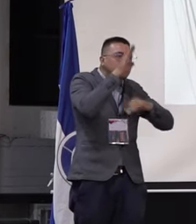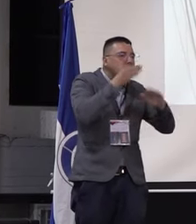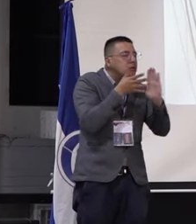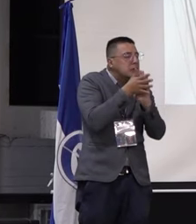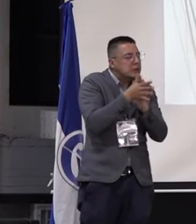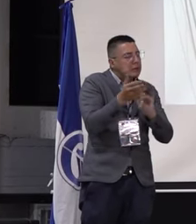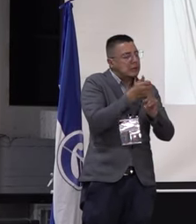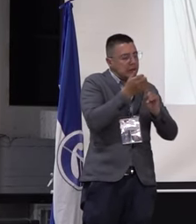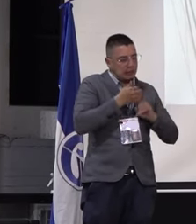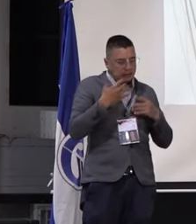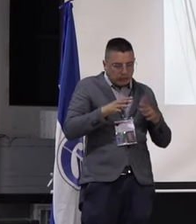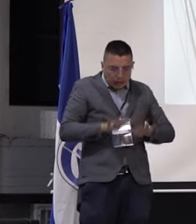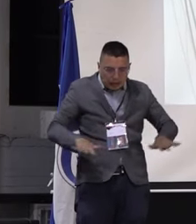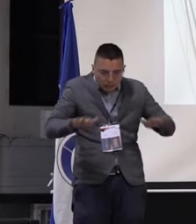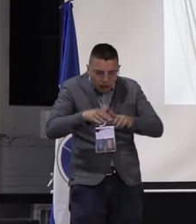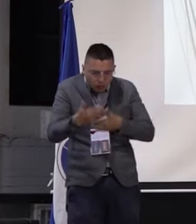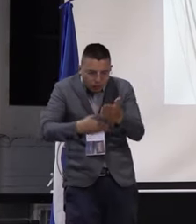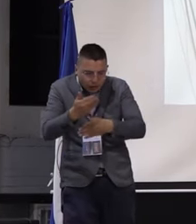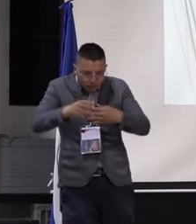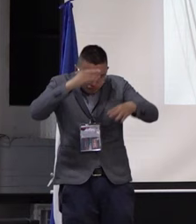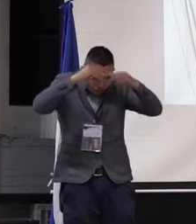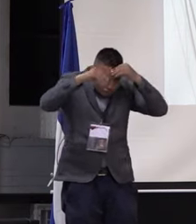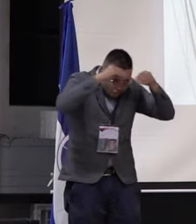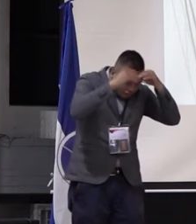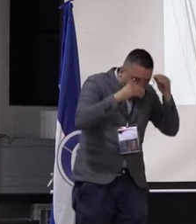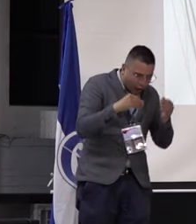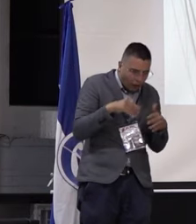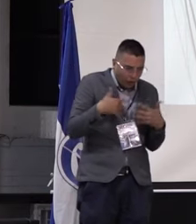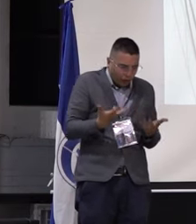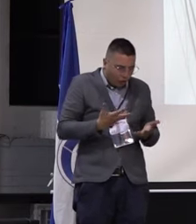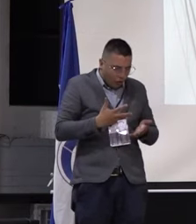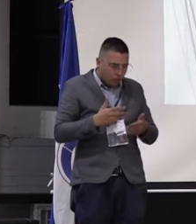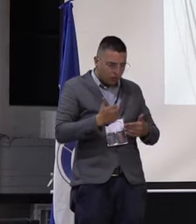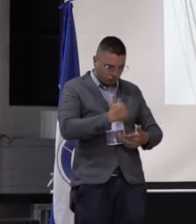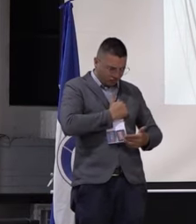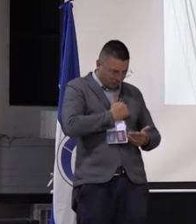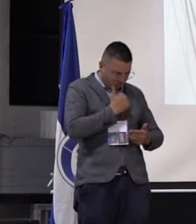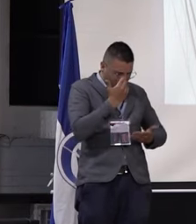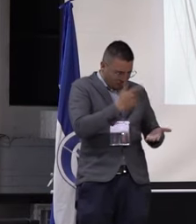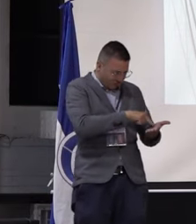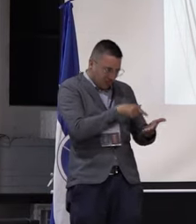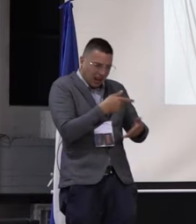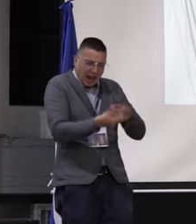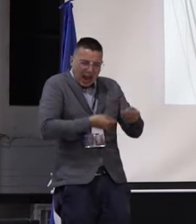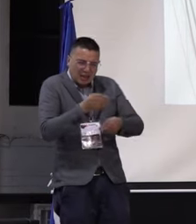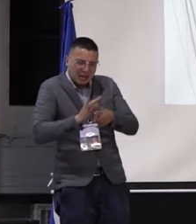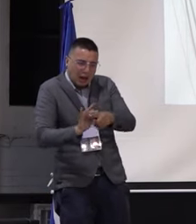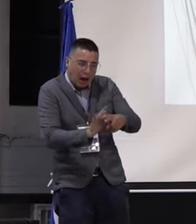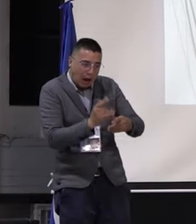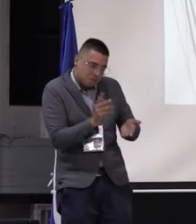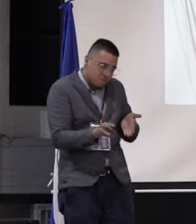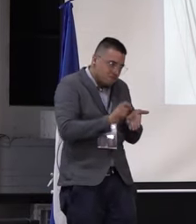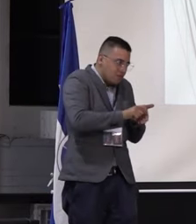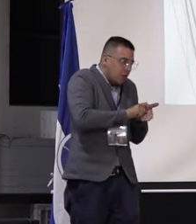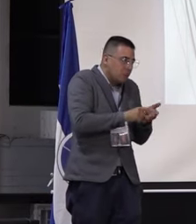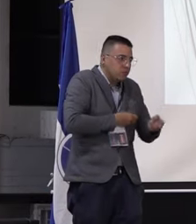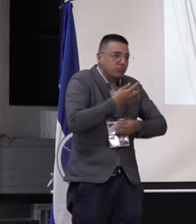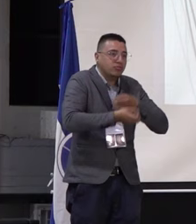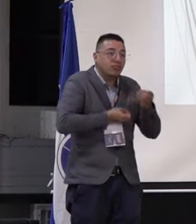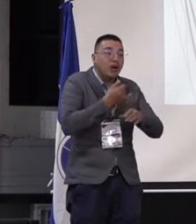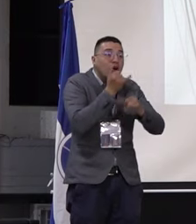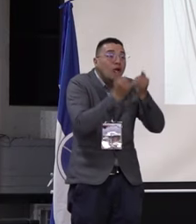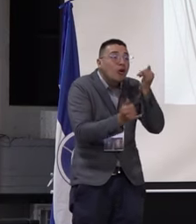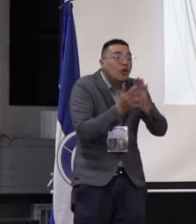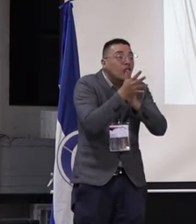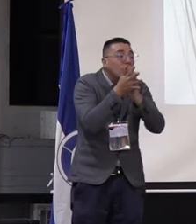también espacios para producir conocimiento, escribir, que sepamos que estamos haciendo los otros. Y por último, lo que les mencionaba, la